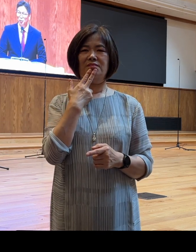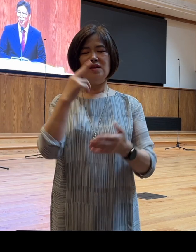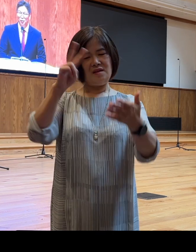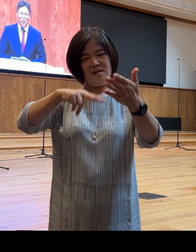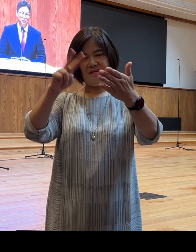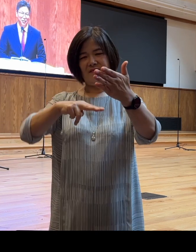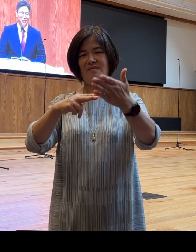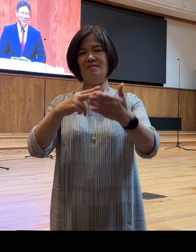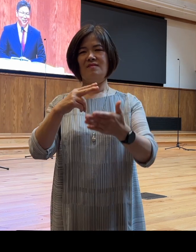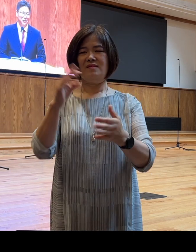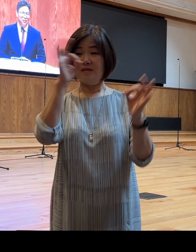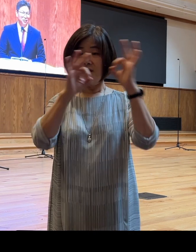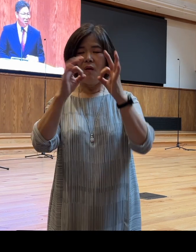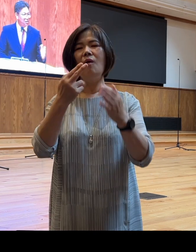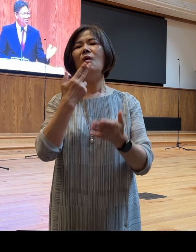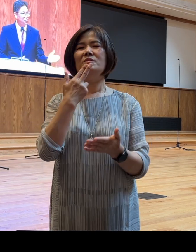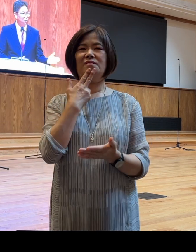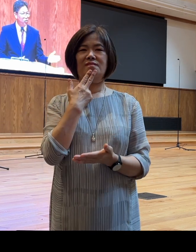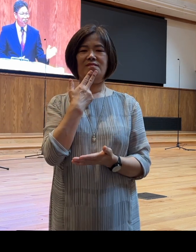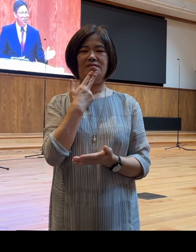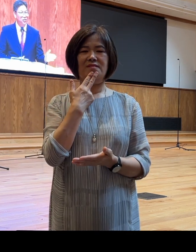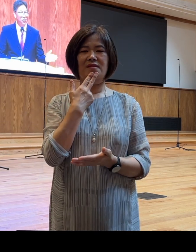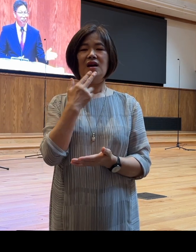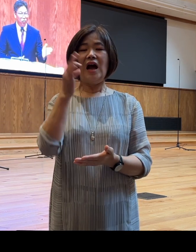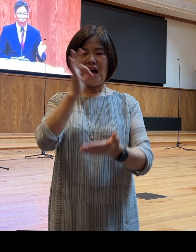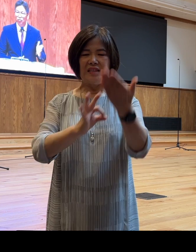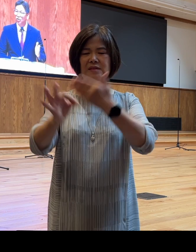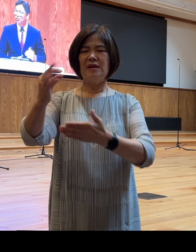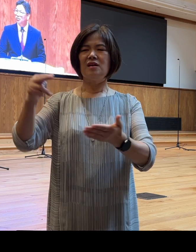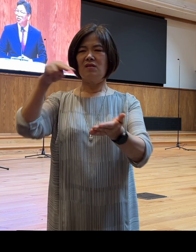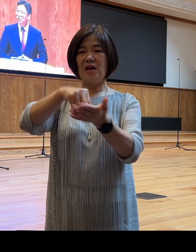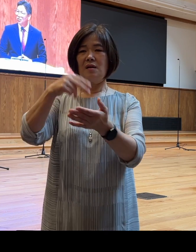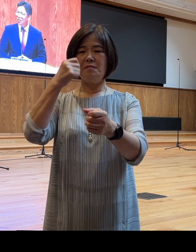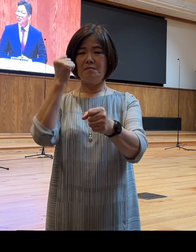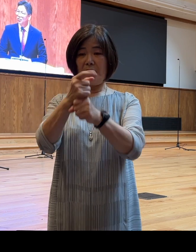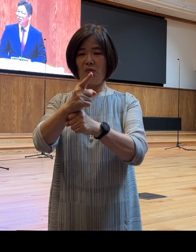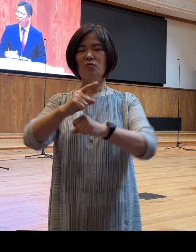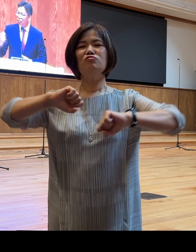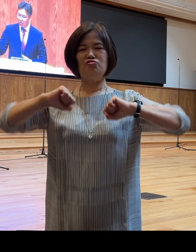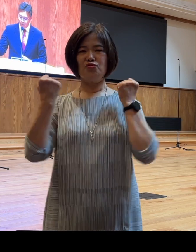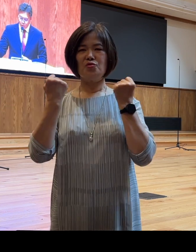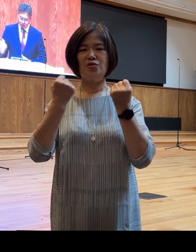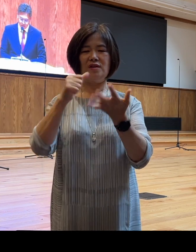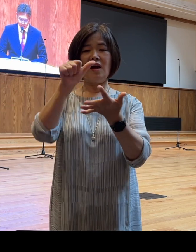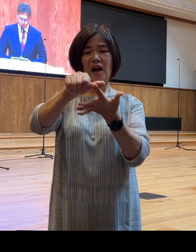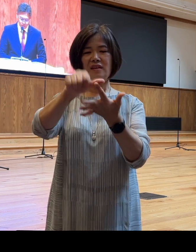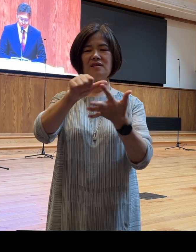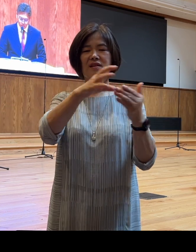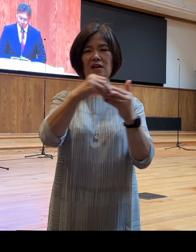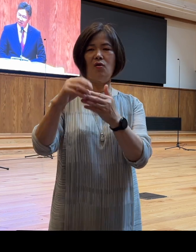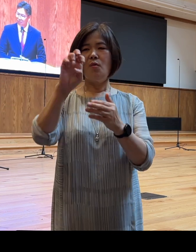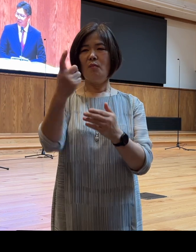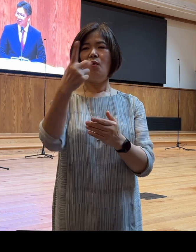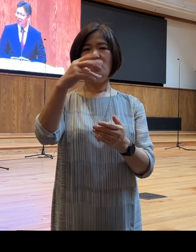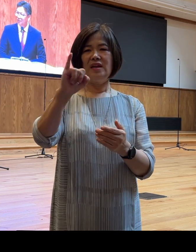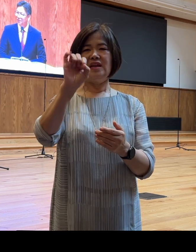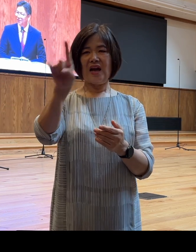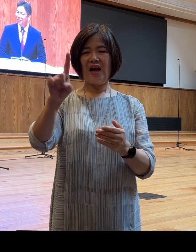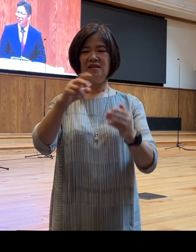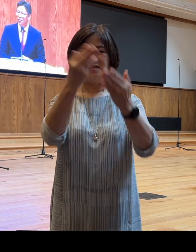없습니다 그냥 그 아침에도 일어나 바로 순종해서 그 아들을 데리고 모리아산으로 올라갑니다 여러분